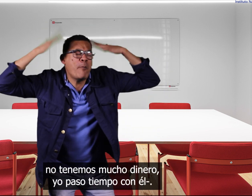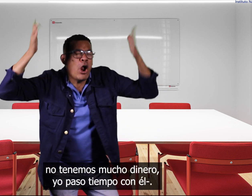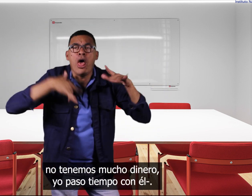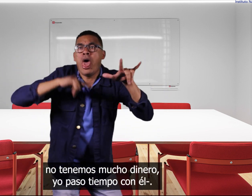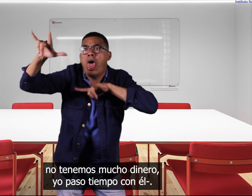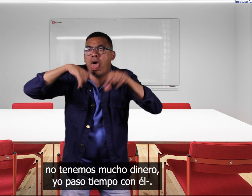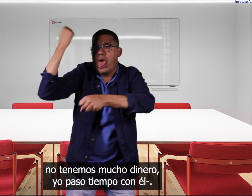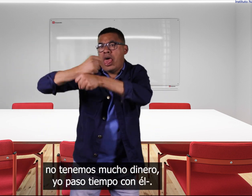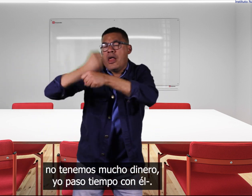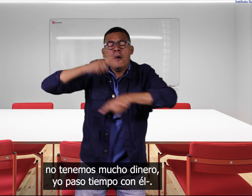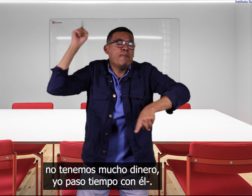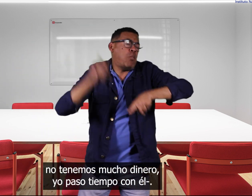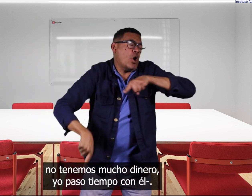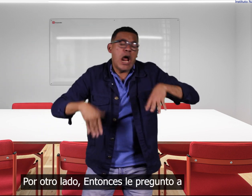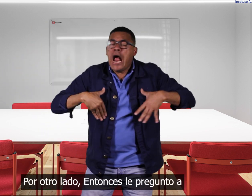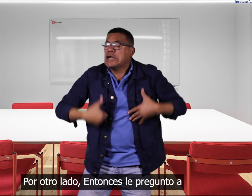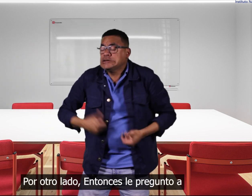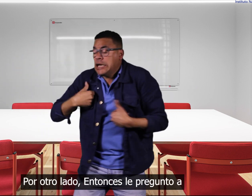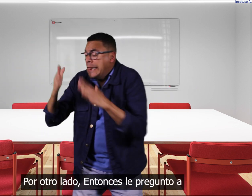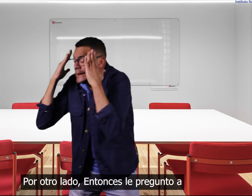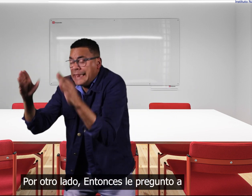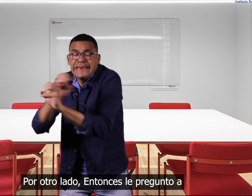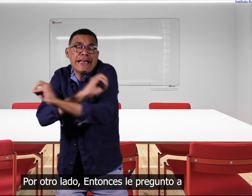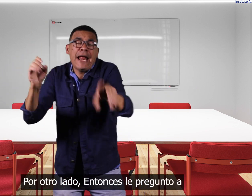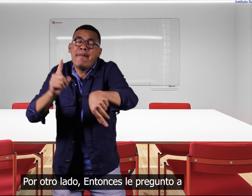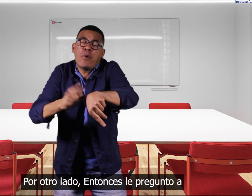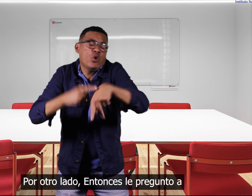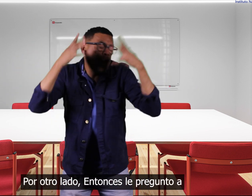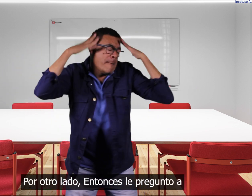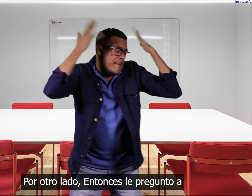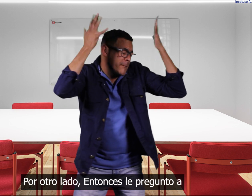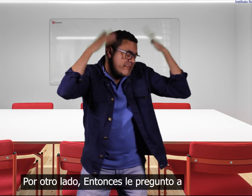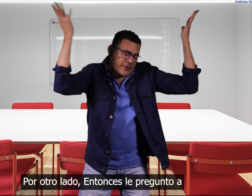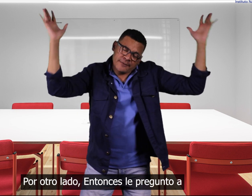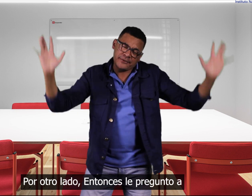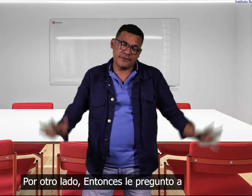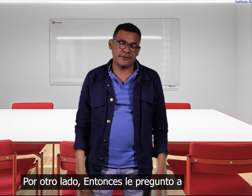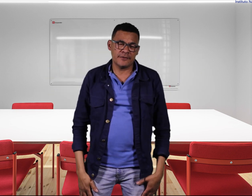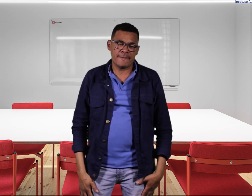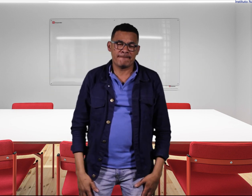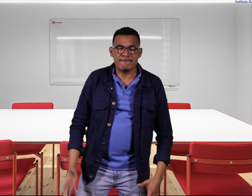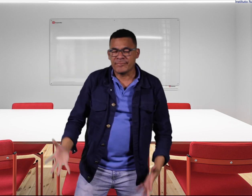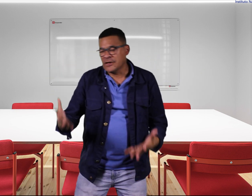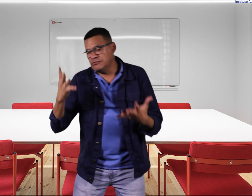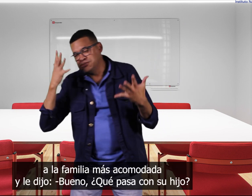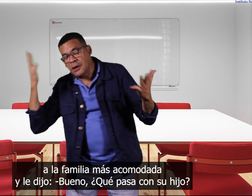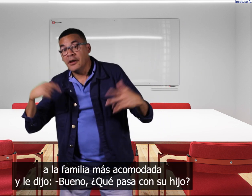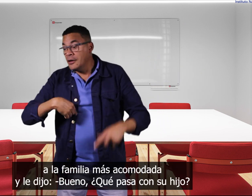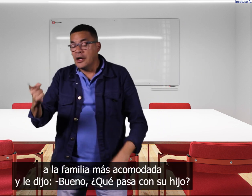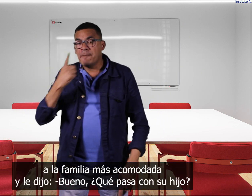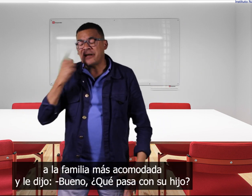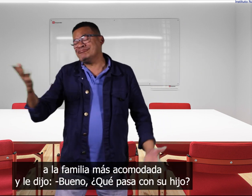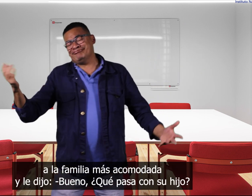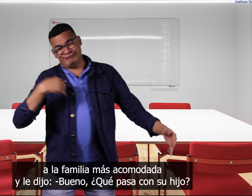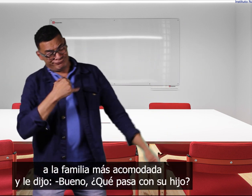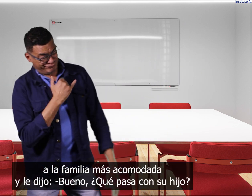tenemos mucho dinero yo paso tiempo con él por otro lado entonces le pregunto a la familia más